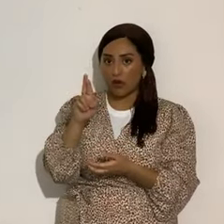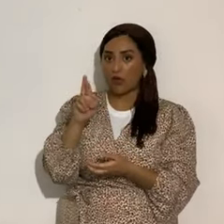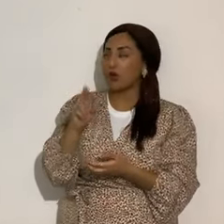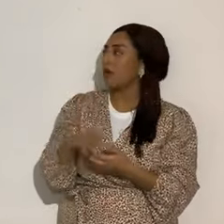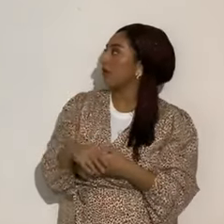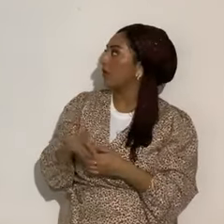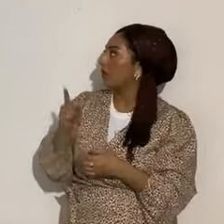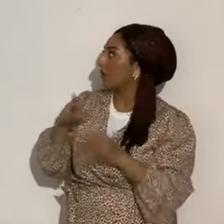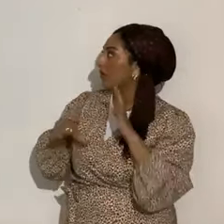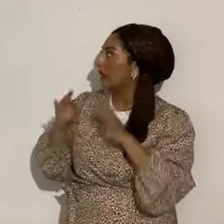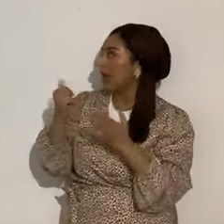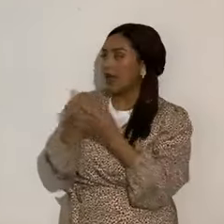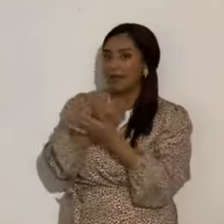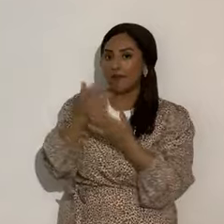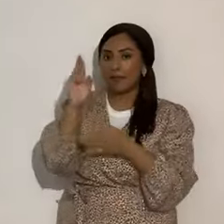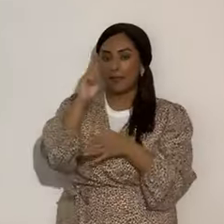tú no encuentras todo eso en Apocalipsis 12.